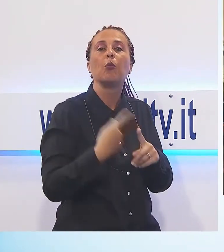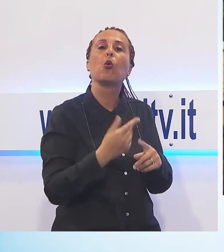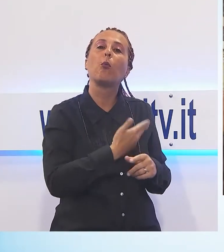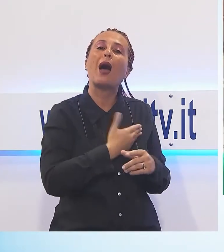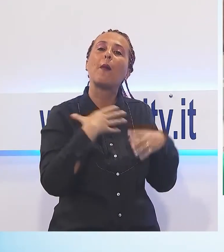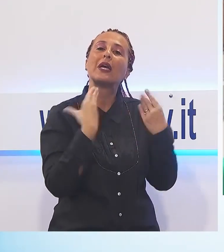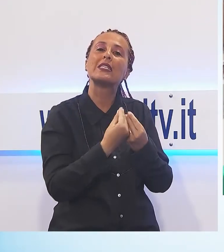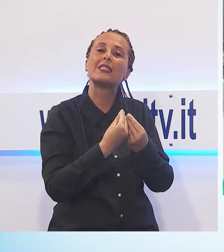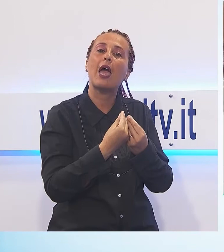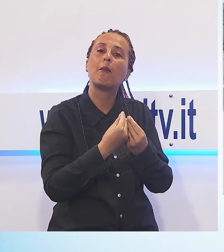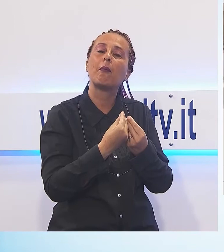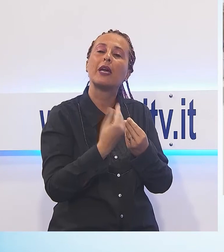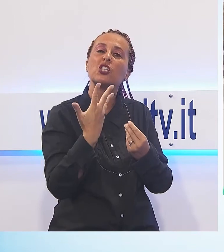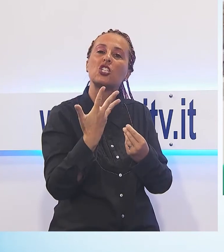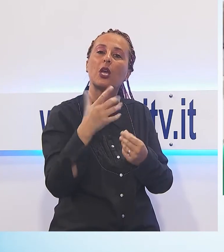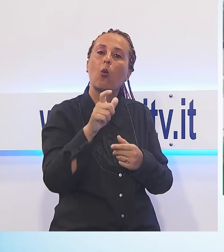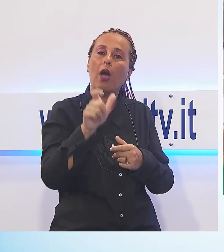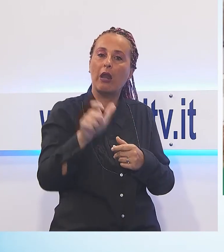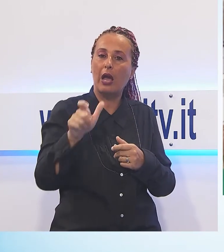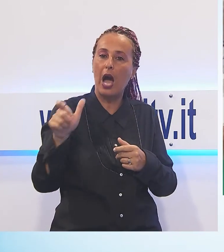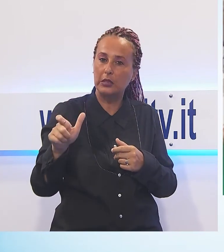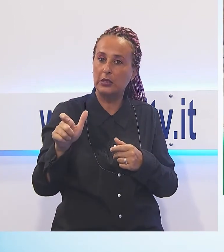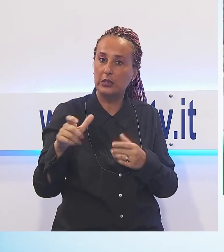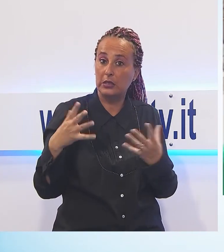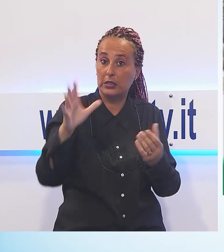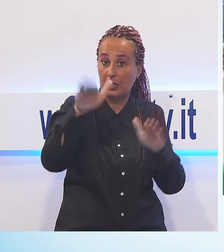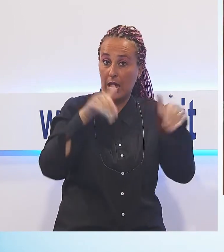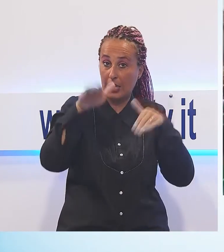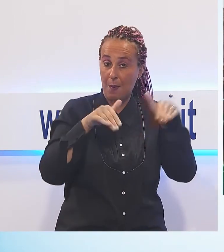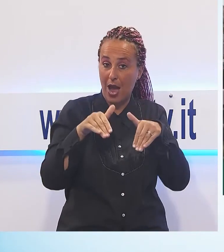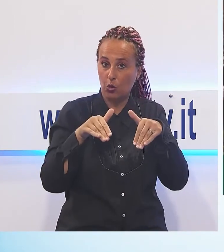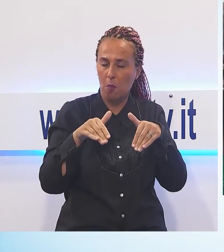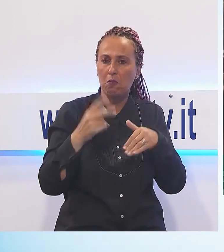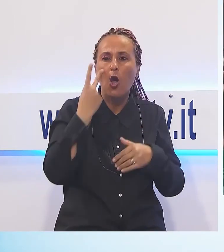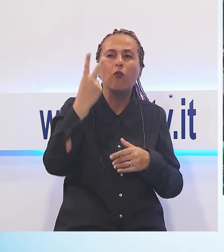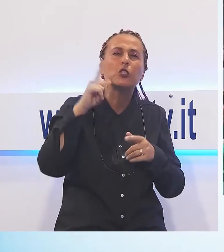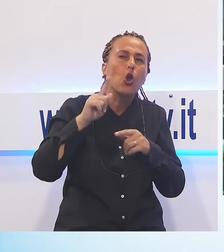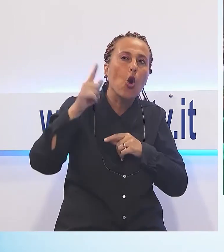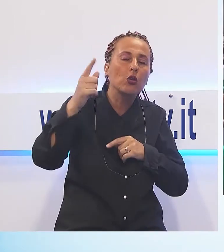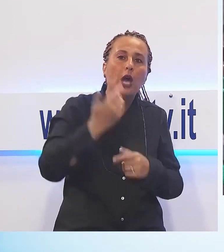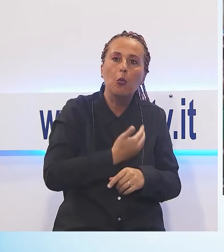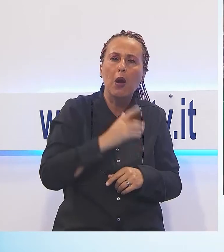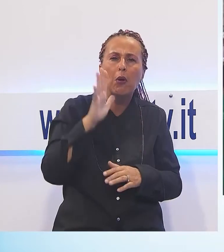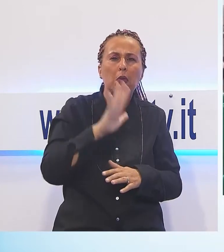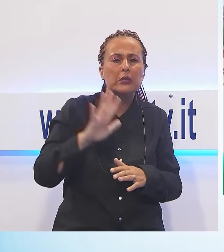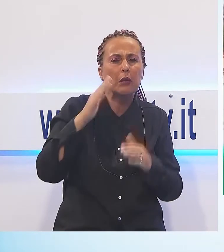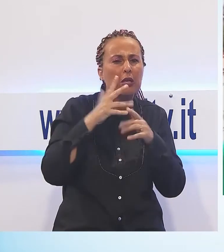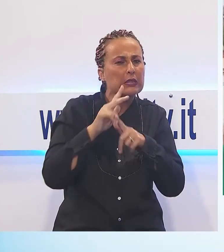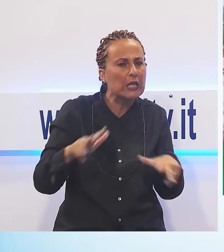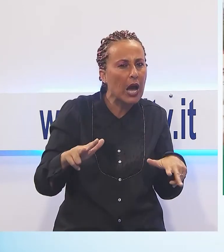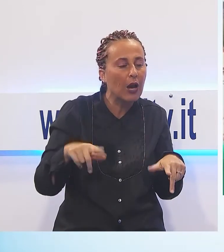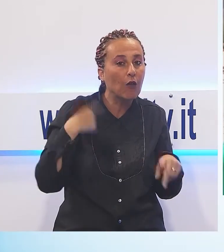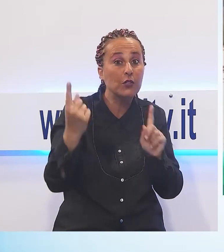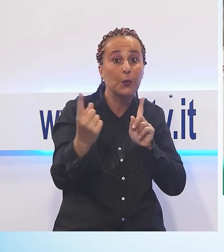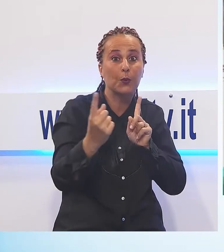appena arrivato il Papa mi è sembrato molto stanco, però appena si è avvicinato a noi l'ho visto molto contento di vederci.